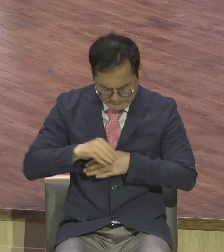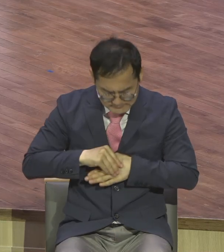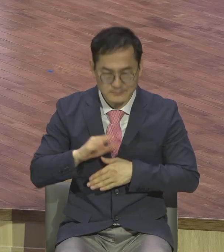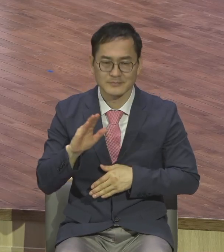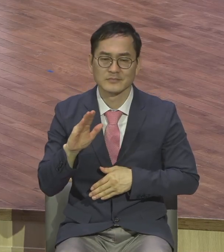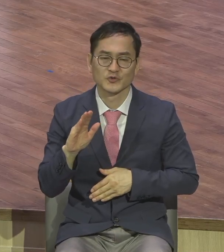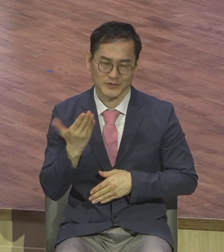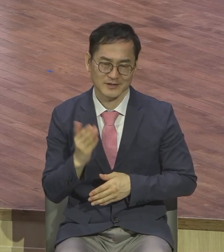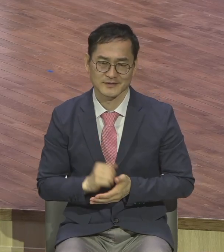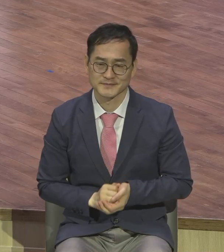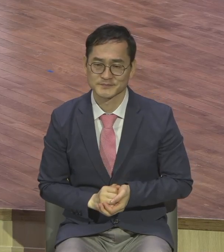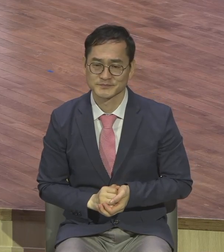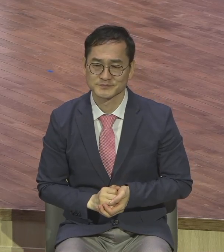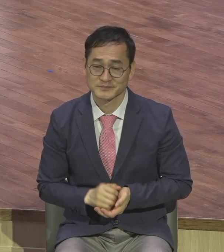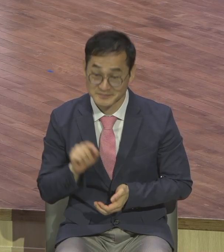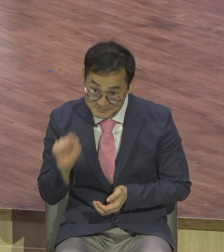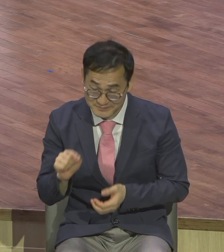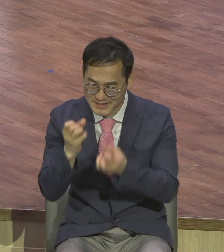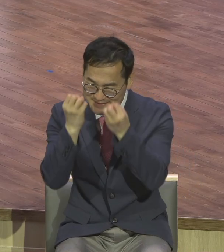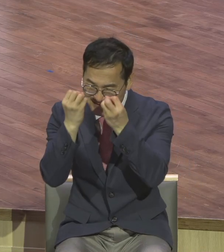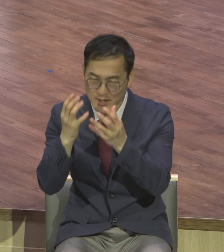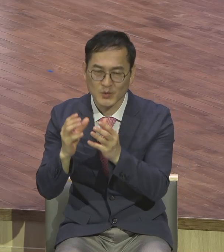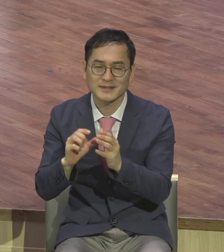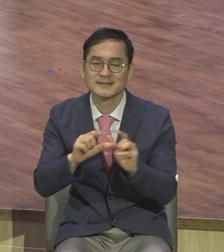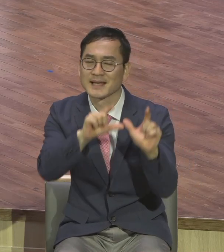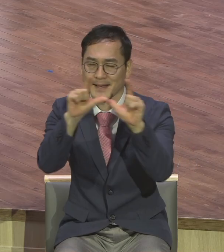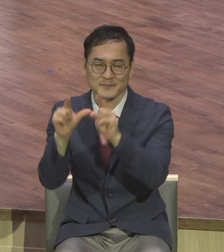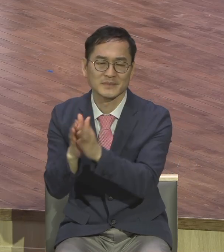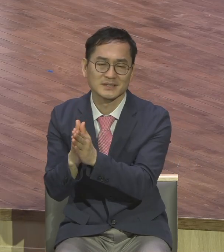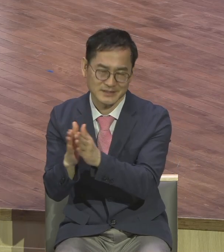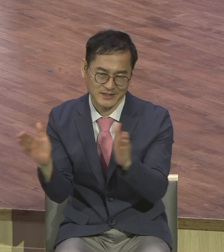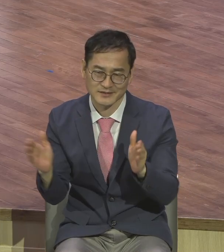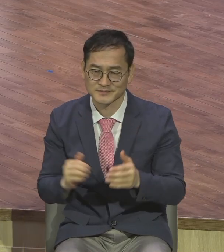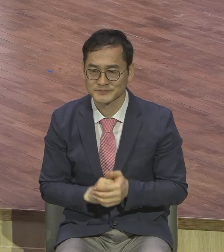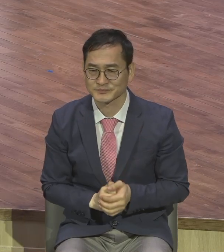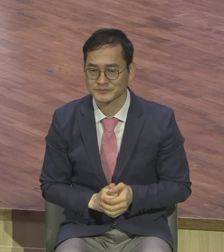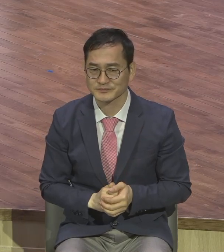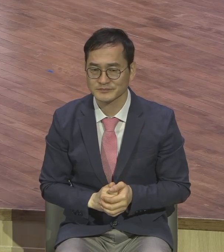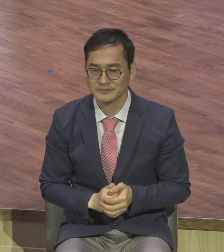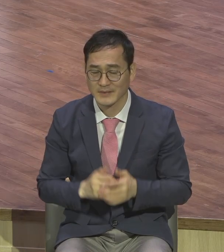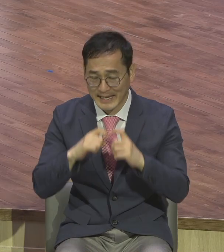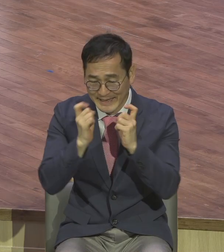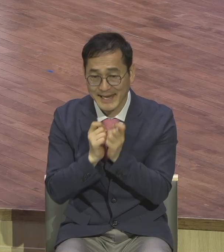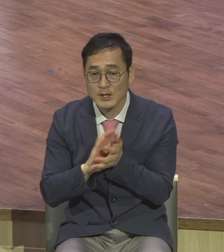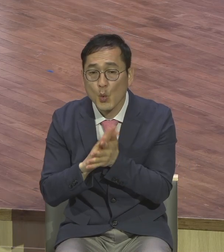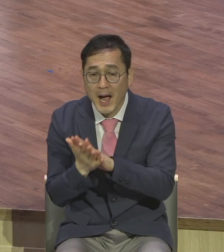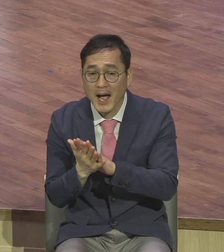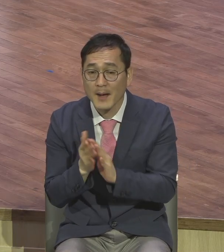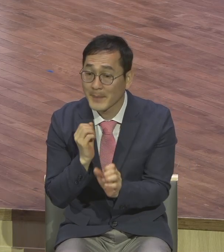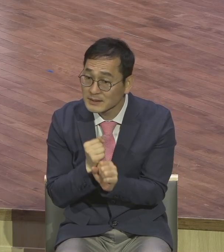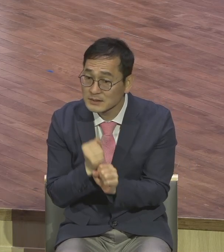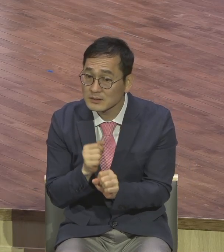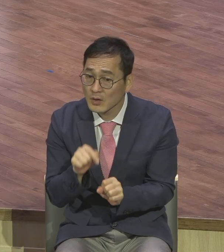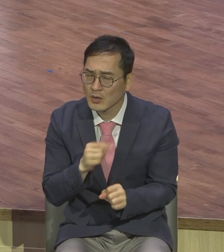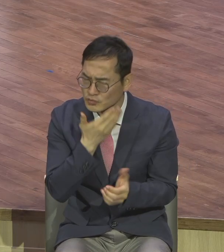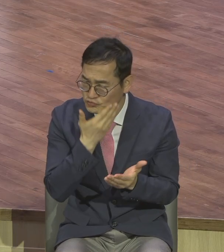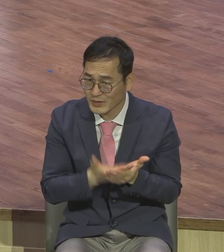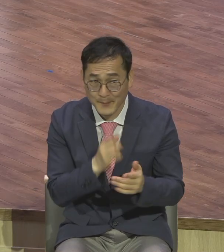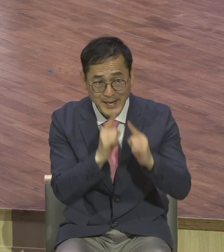그래야 새로운 인생이 시작돼요. 말씀을 개인하시기는 거 중요합니다. 말 좀 듣는 것도 중요하지만 이걸 내